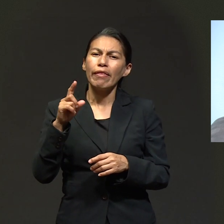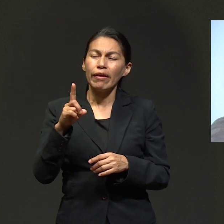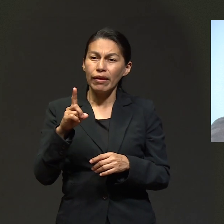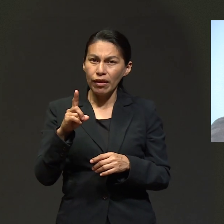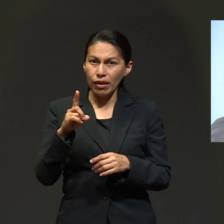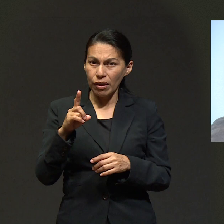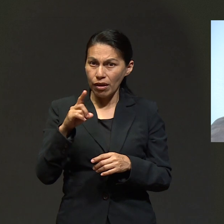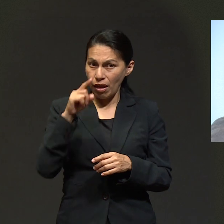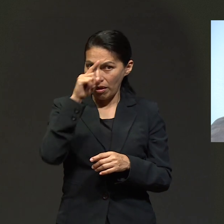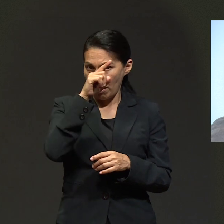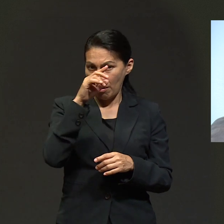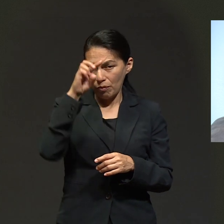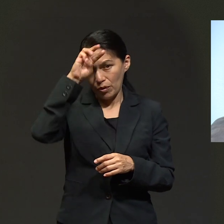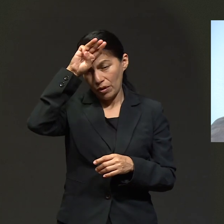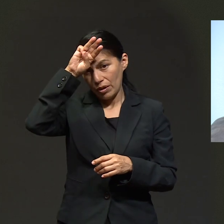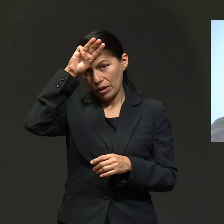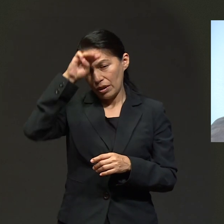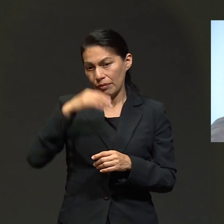dando sus rotaciones en Monterrey.